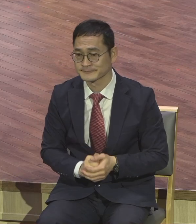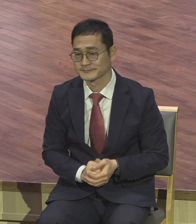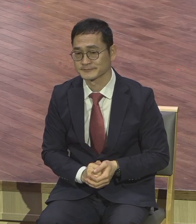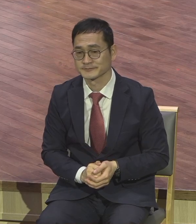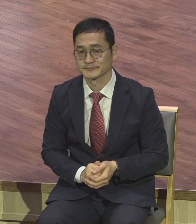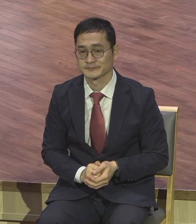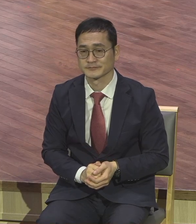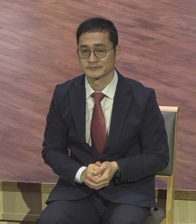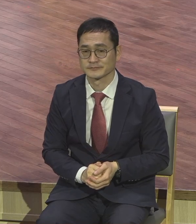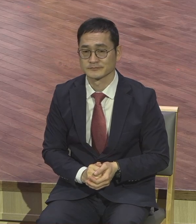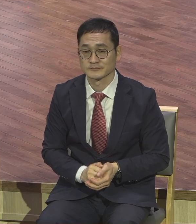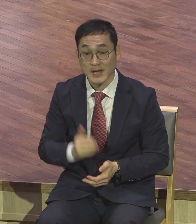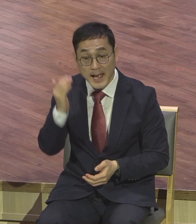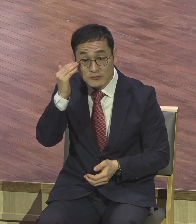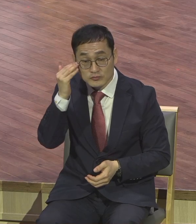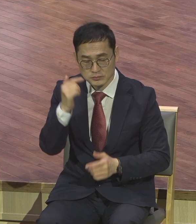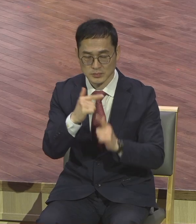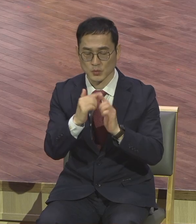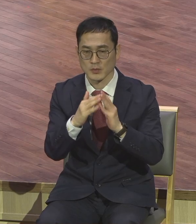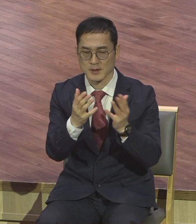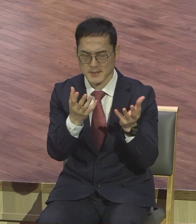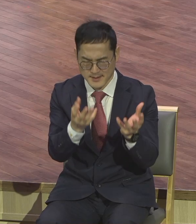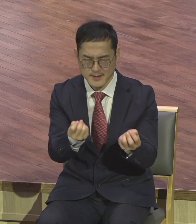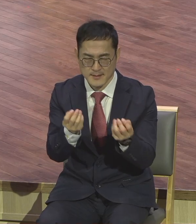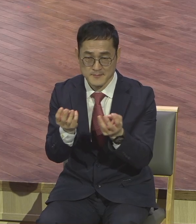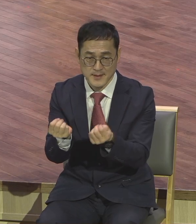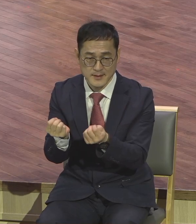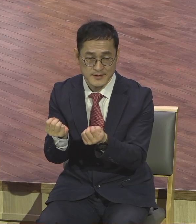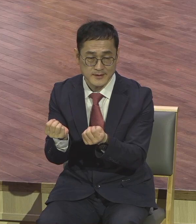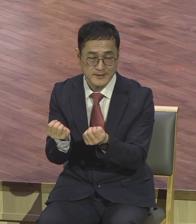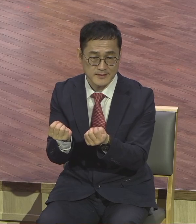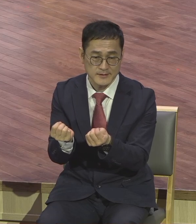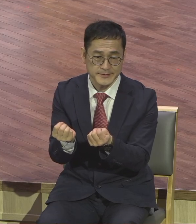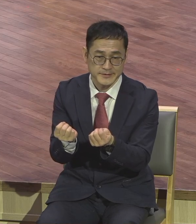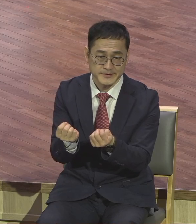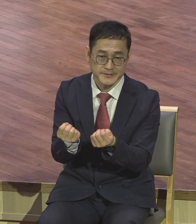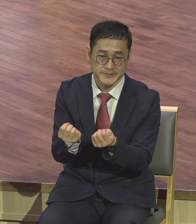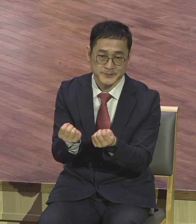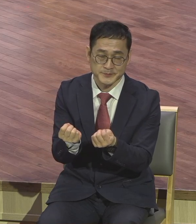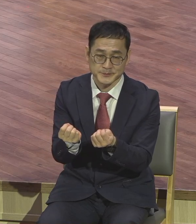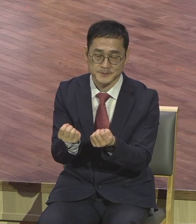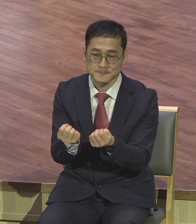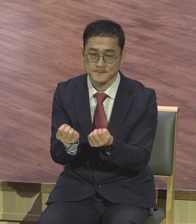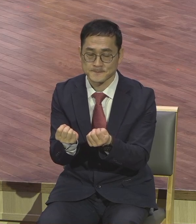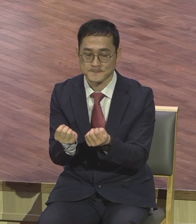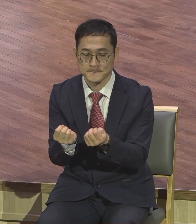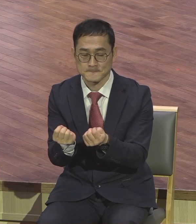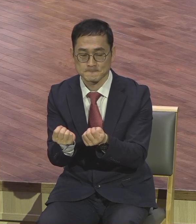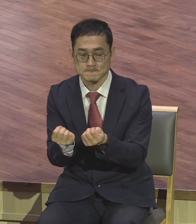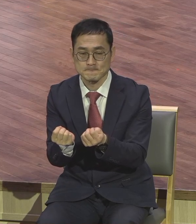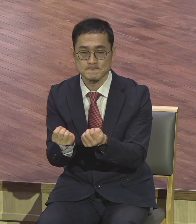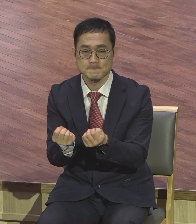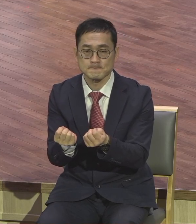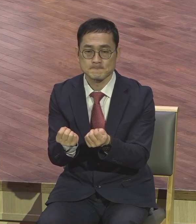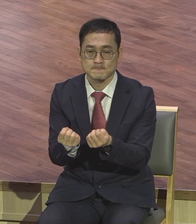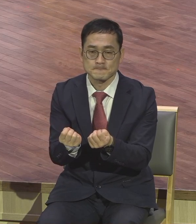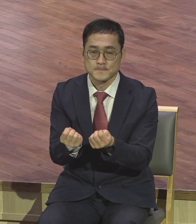교회가 많고 이렇게 정말로 이렇게 마음껏